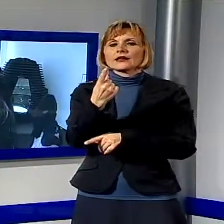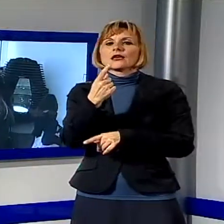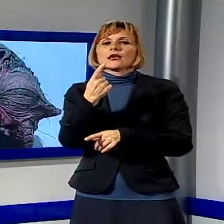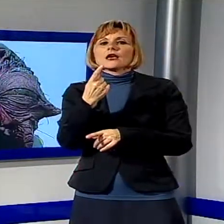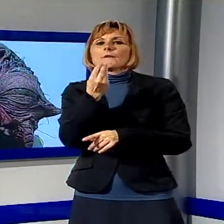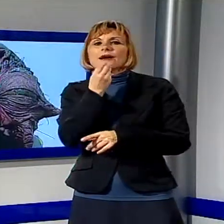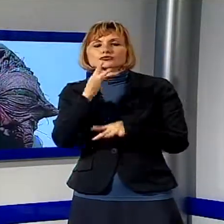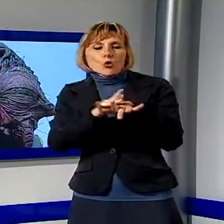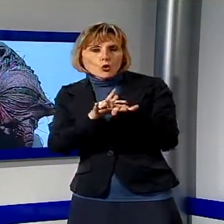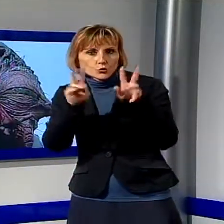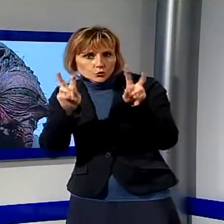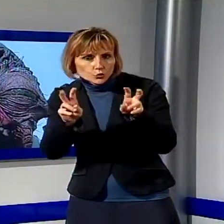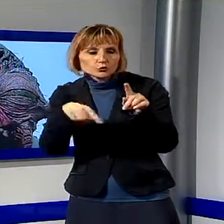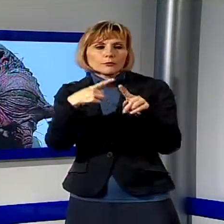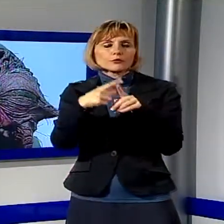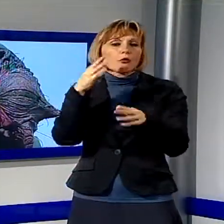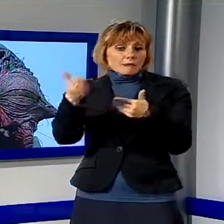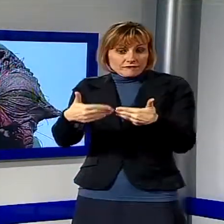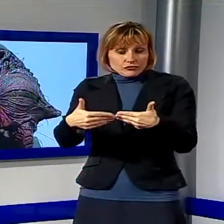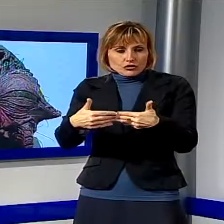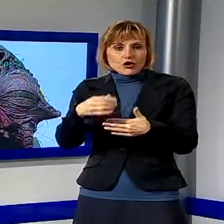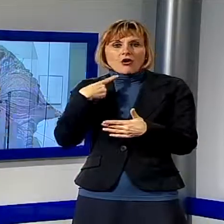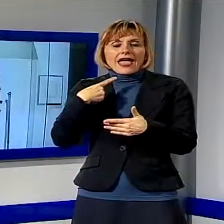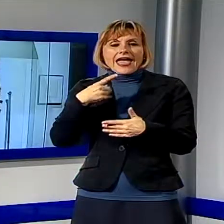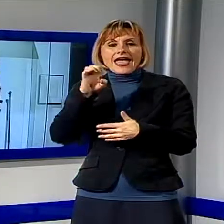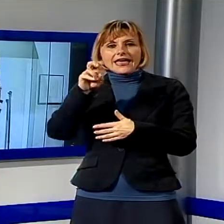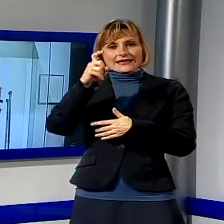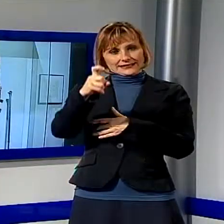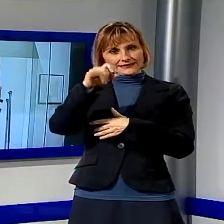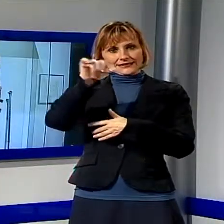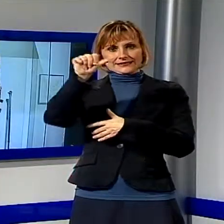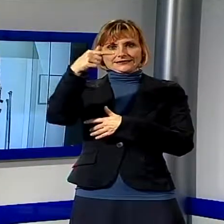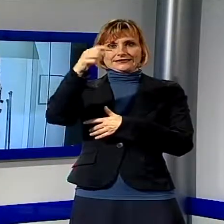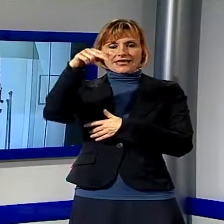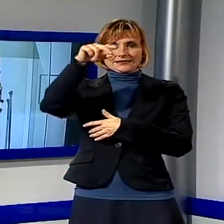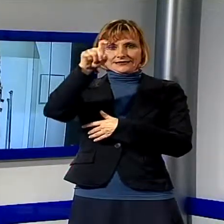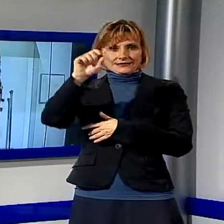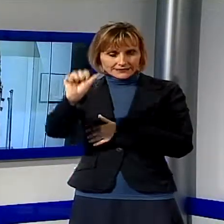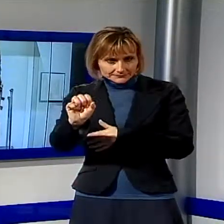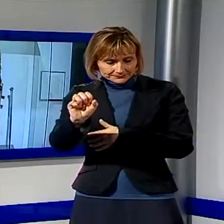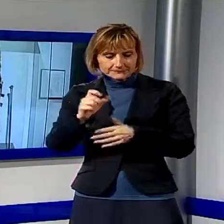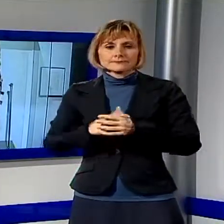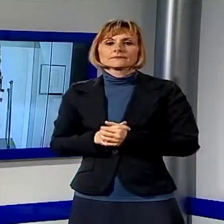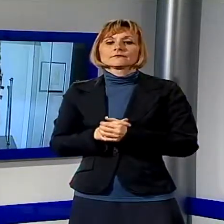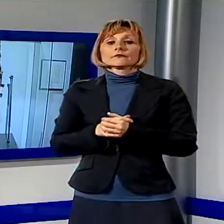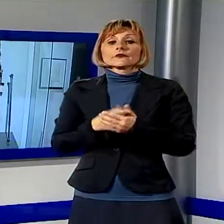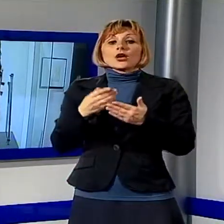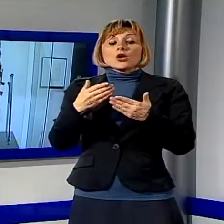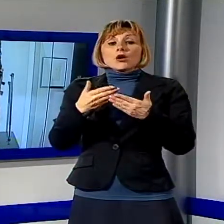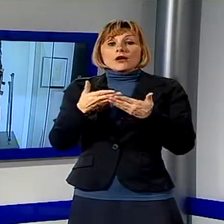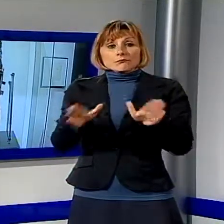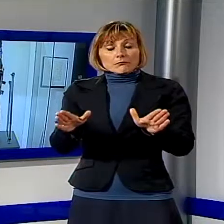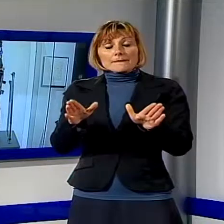Il Pasto Nudo e il più recente Existence. La mostra, che rimane aperta fino al 15 maggio, rientra nel Lucca Film